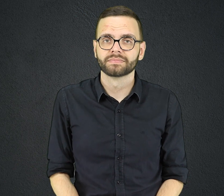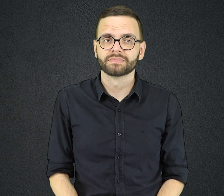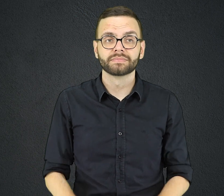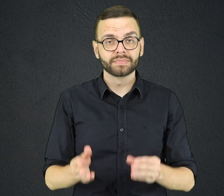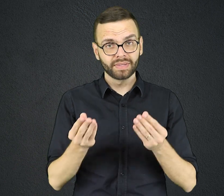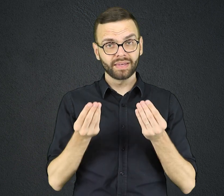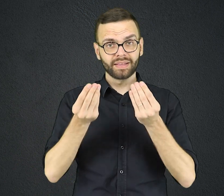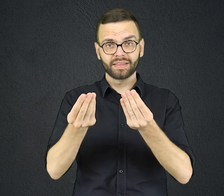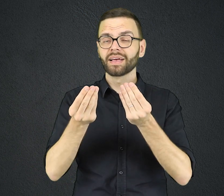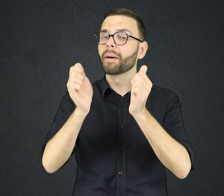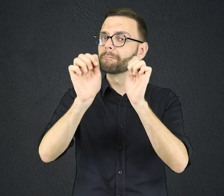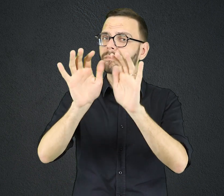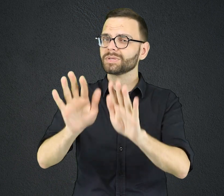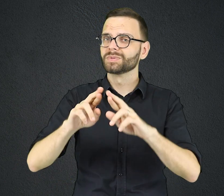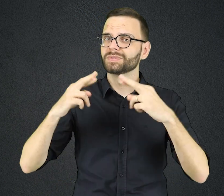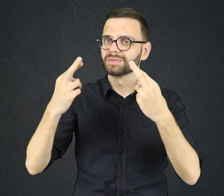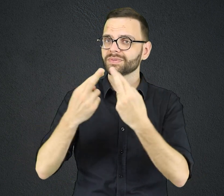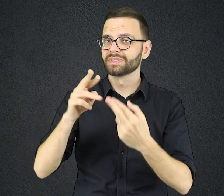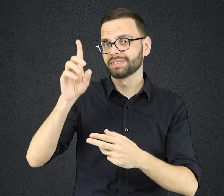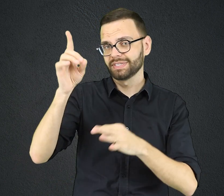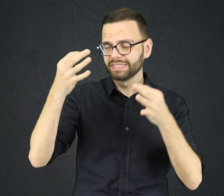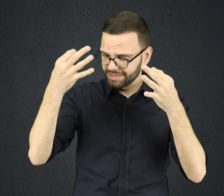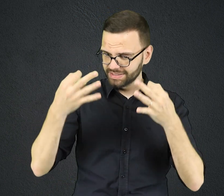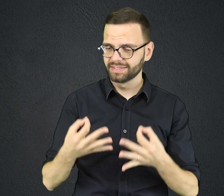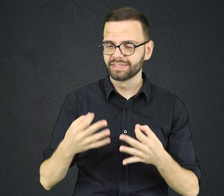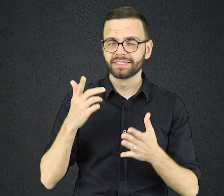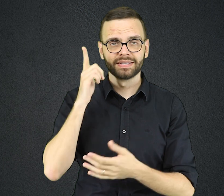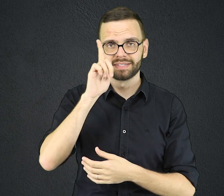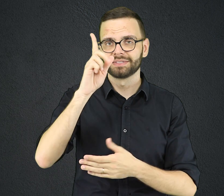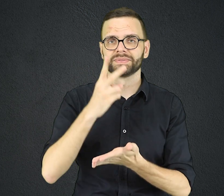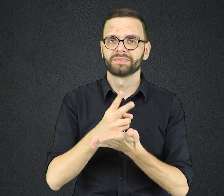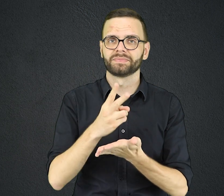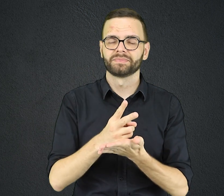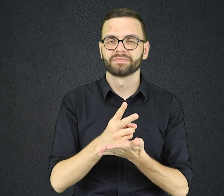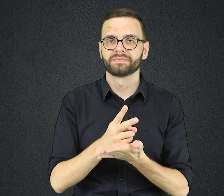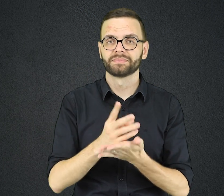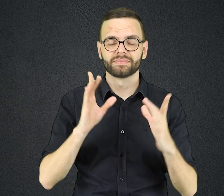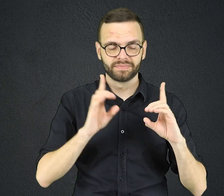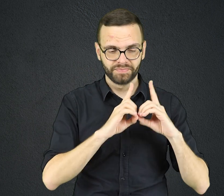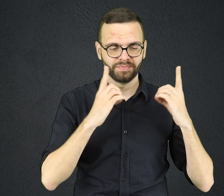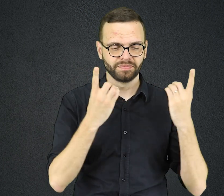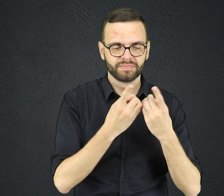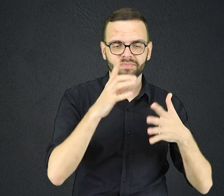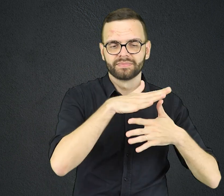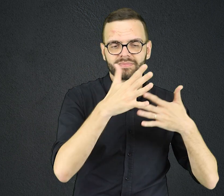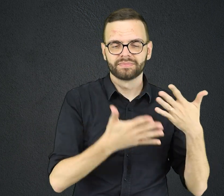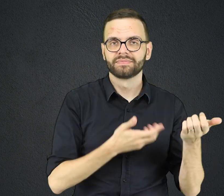Investir no reino de Deus é certeza de ganhar sempre. Você ouviu Presente